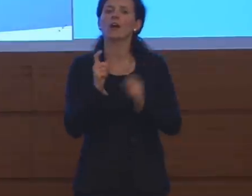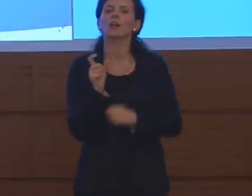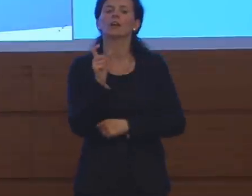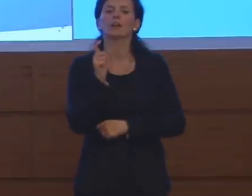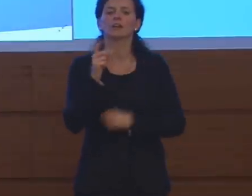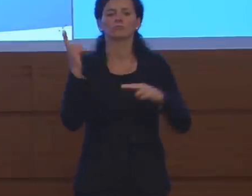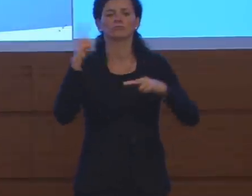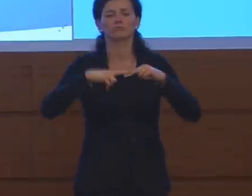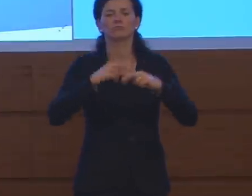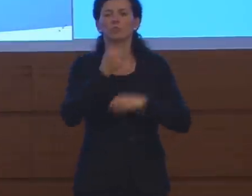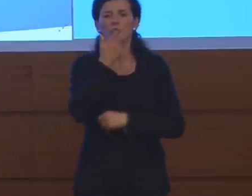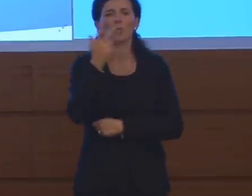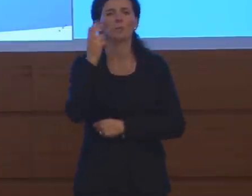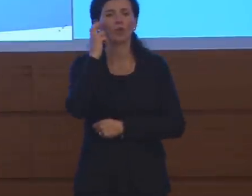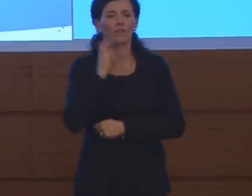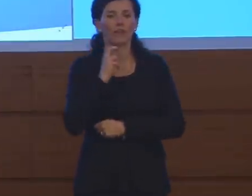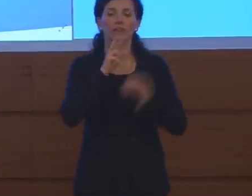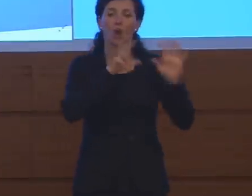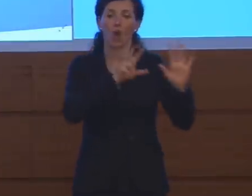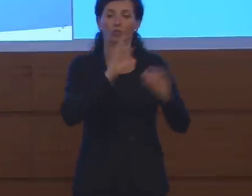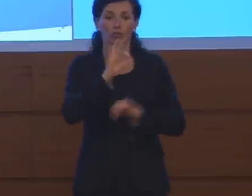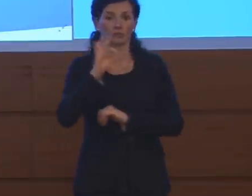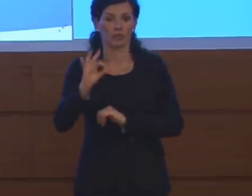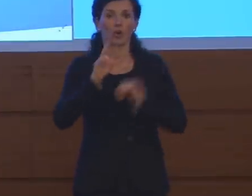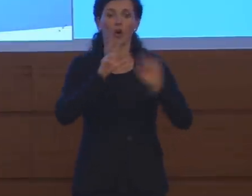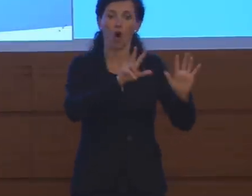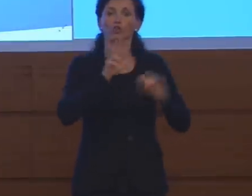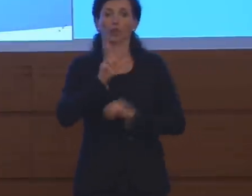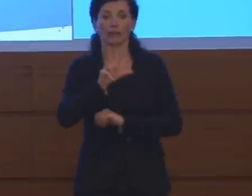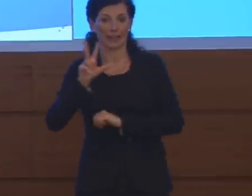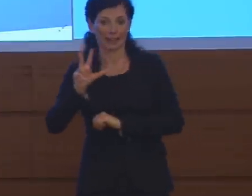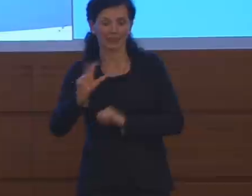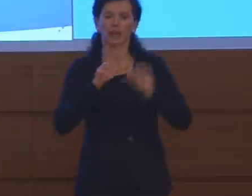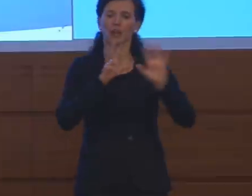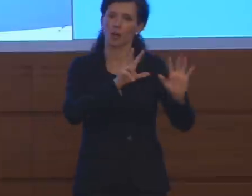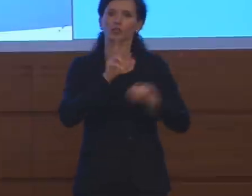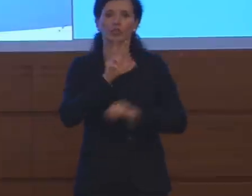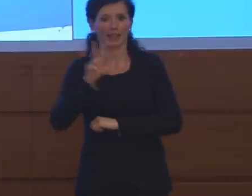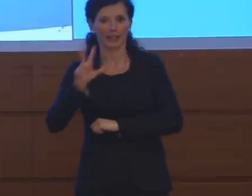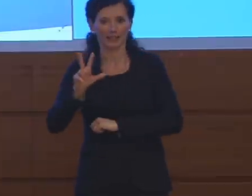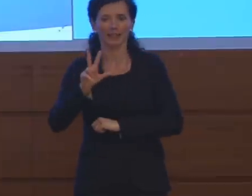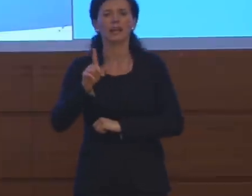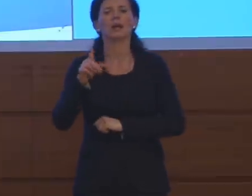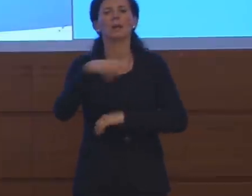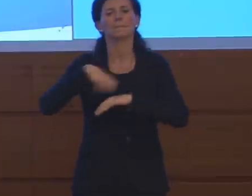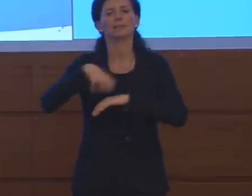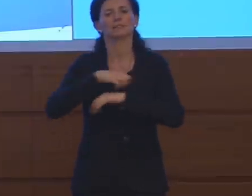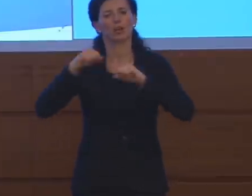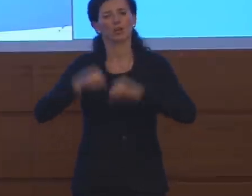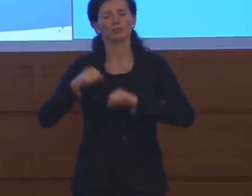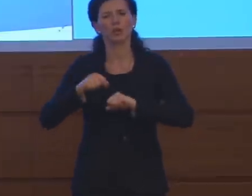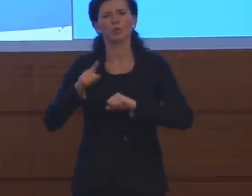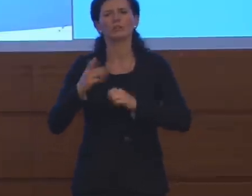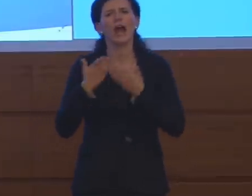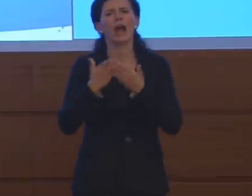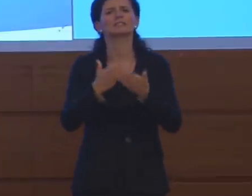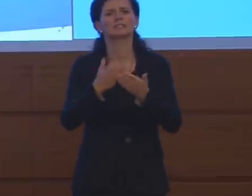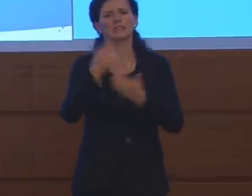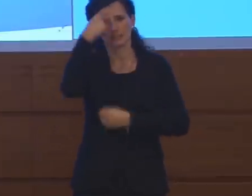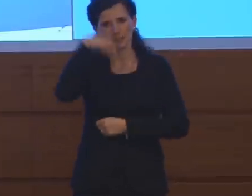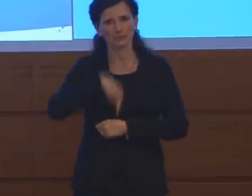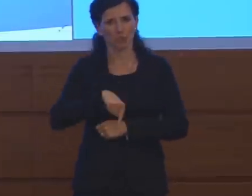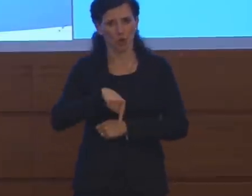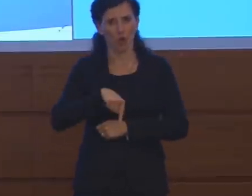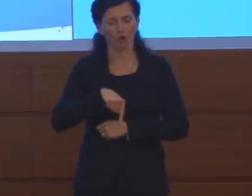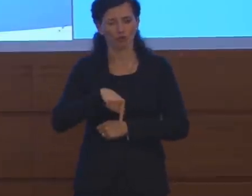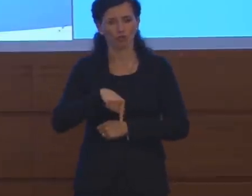800 833 833 del Ministero della Salute per l'Assistenza Psicologica, che vede impegnato